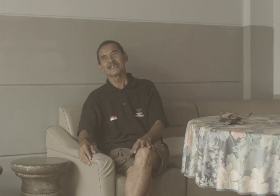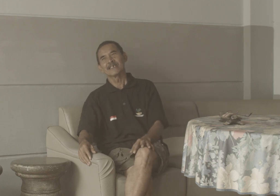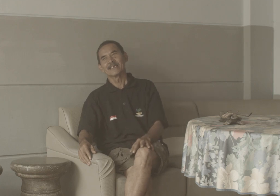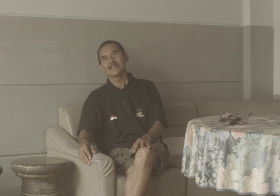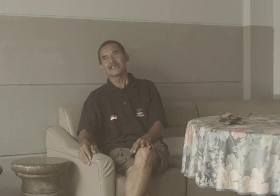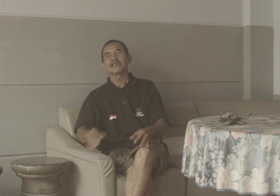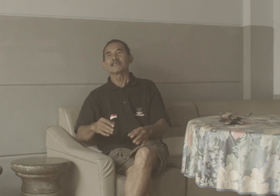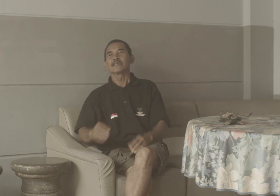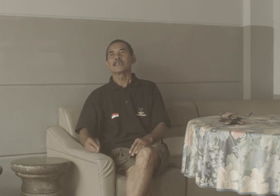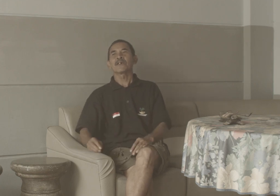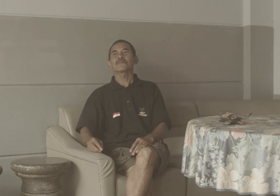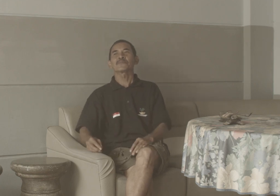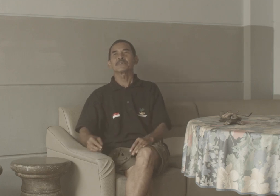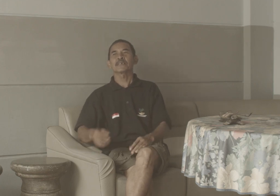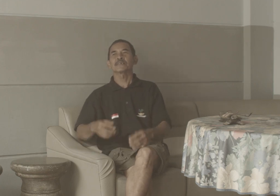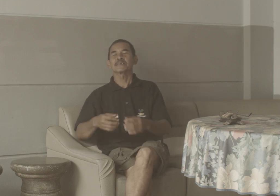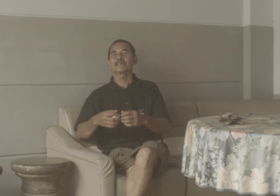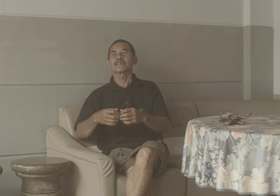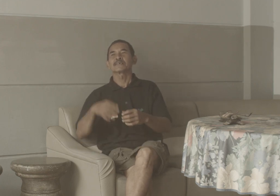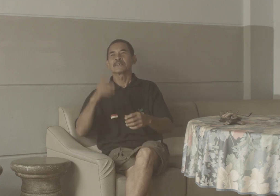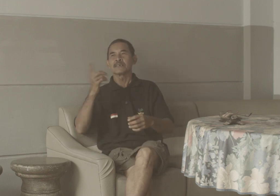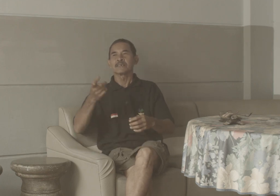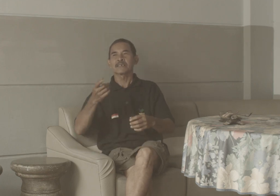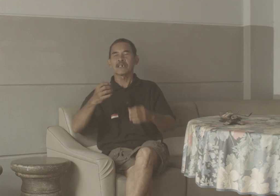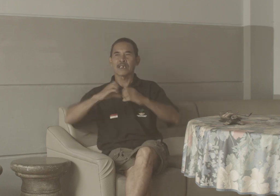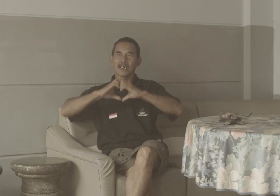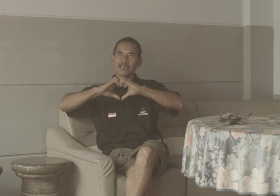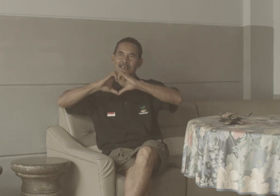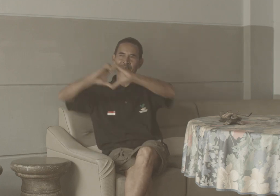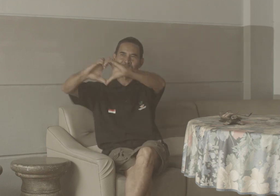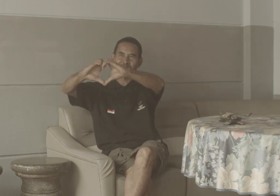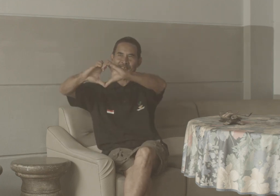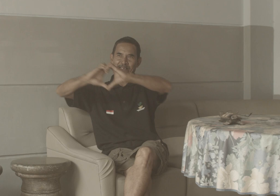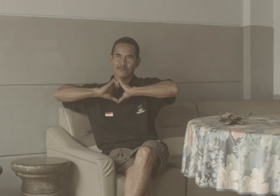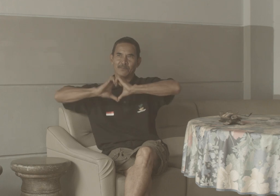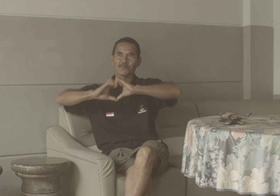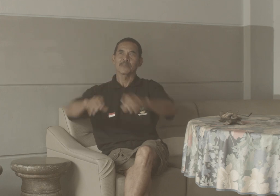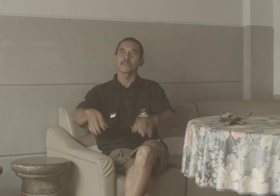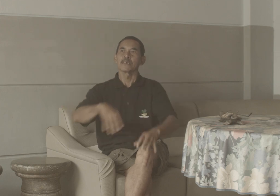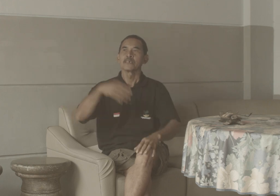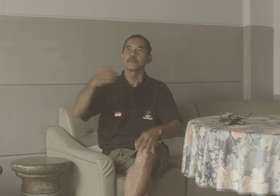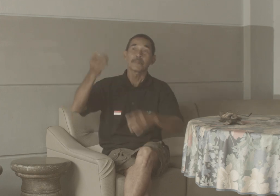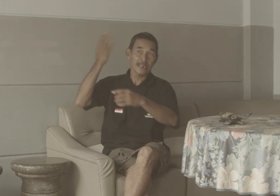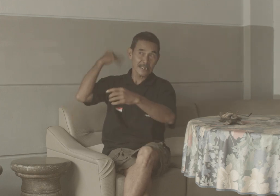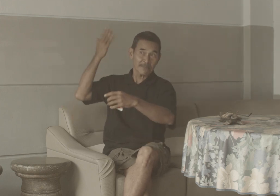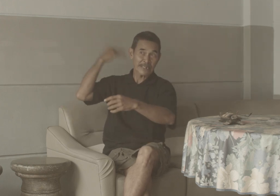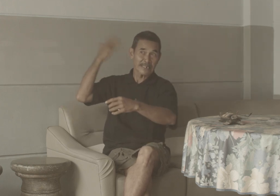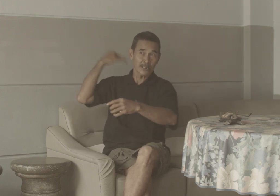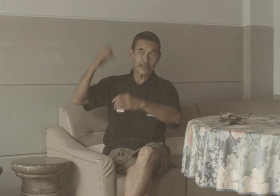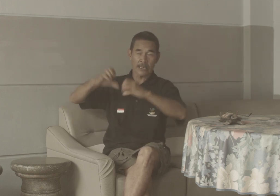Love Just Sekarang But Ya